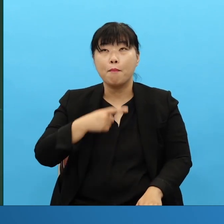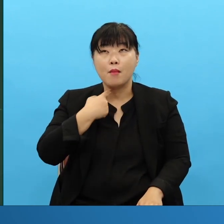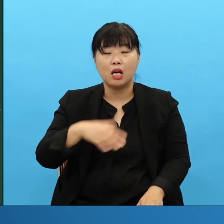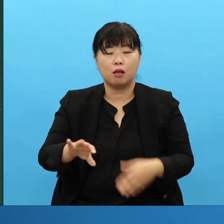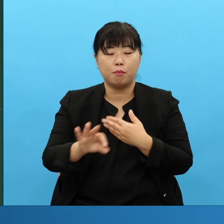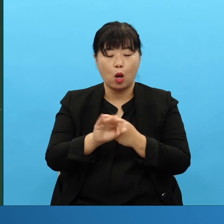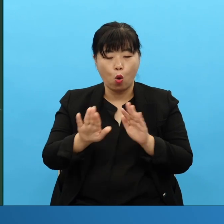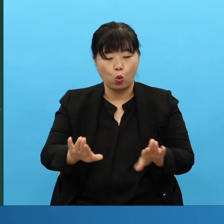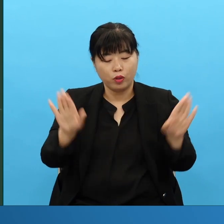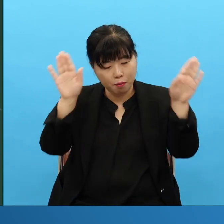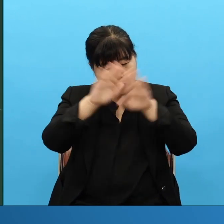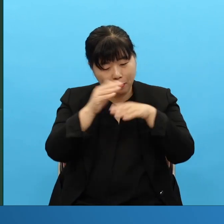하나만 반복 아닙니다 집중